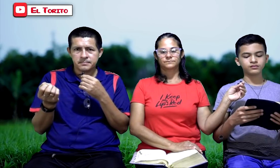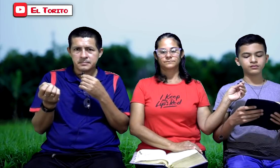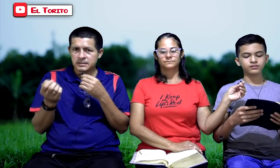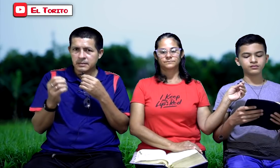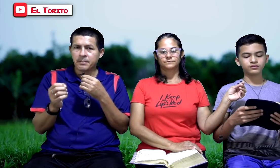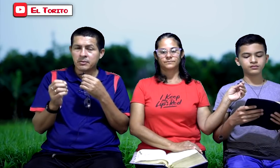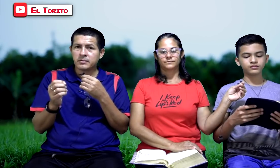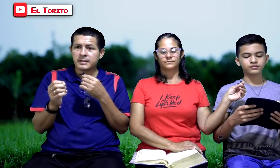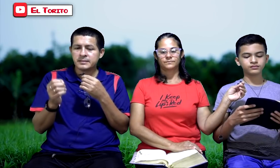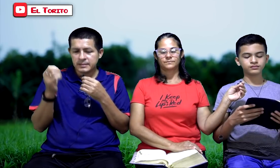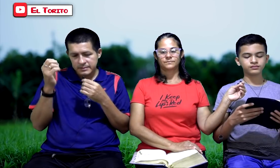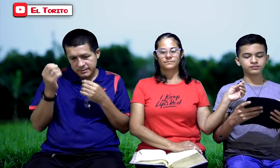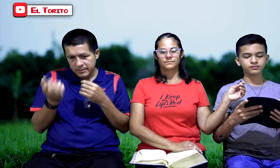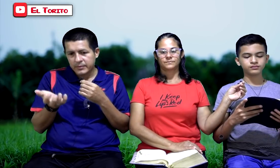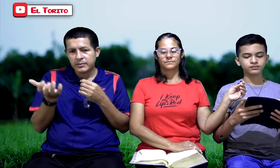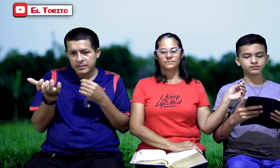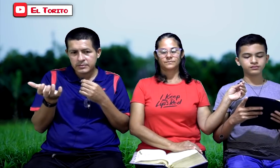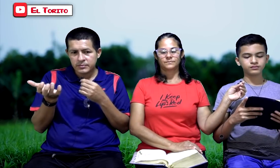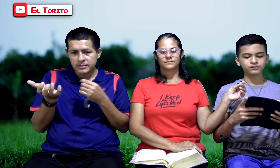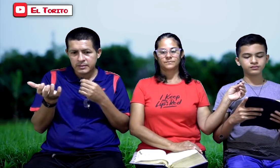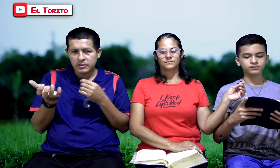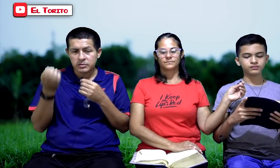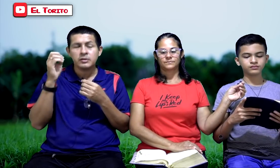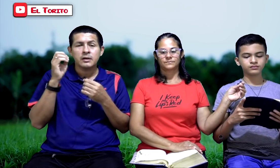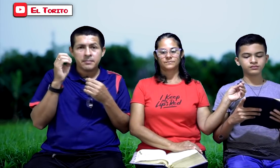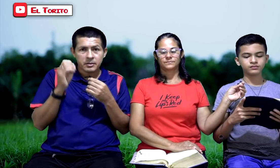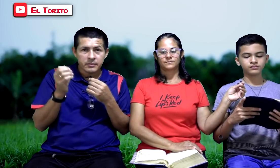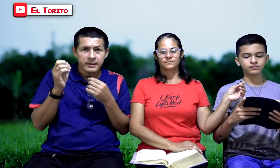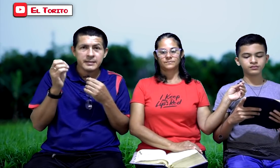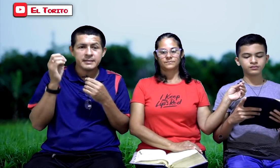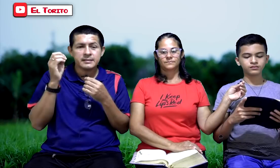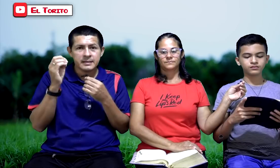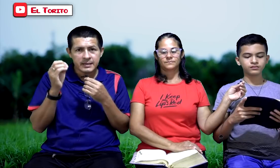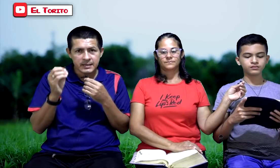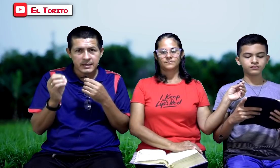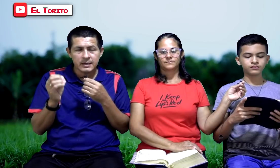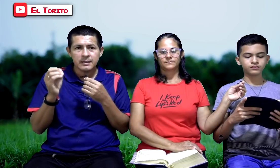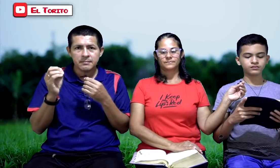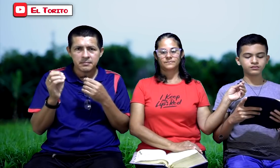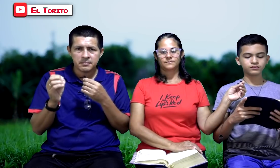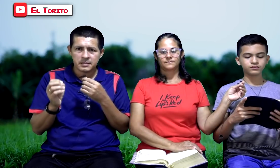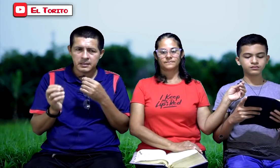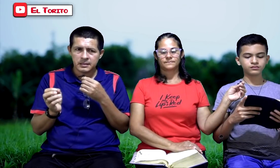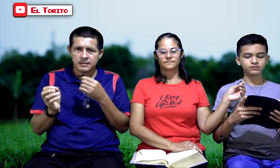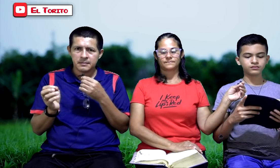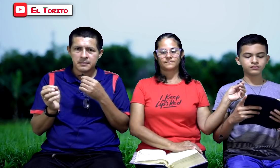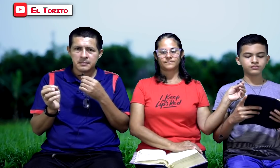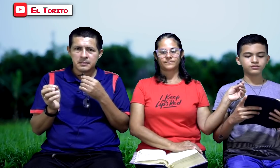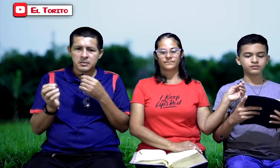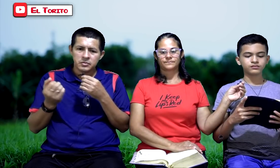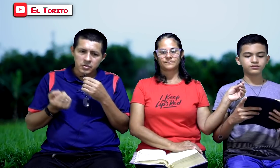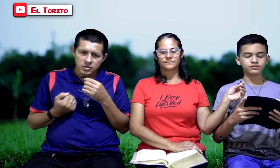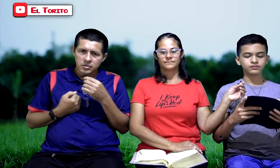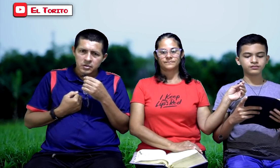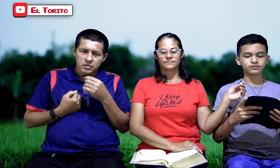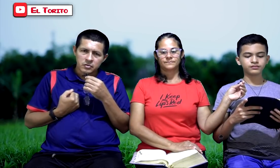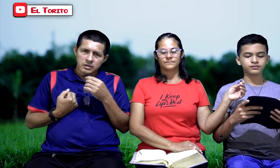Y San Pablo no va a decir, sí es bueno, es un negocio, pero no va a decir de qué manera. Yo, con la